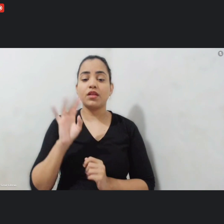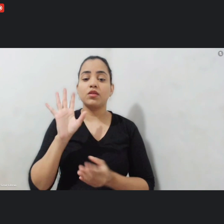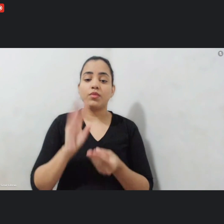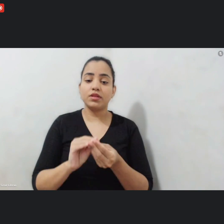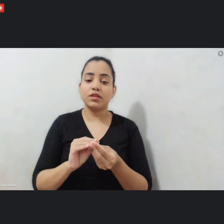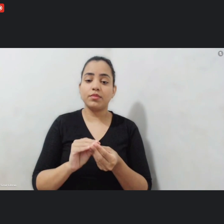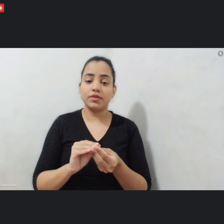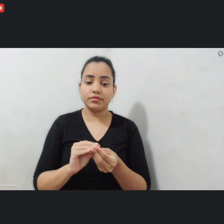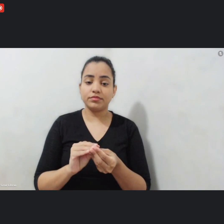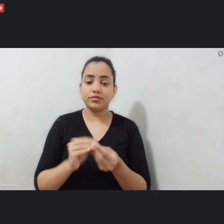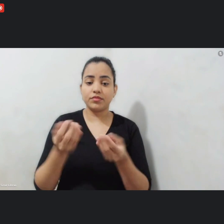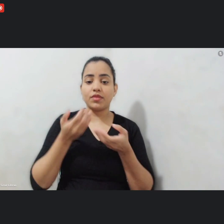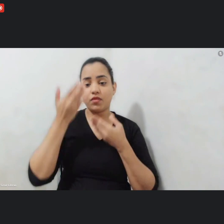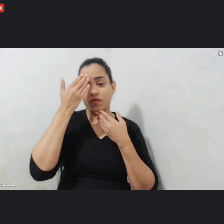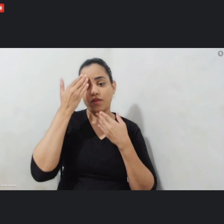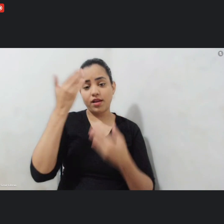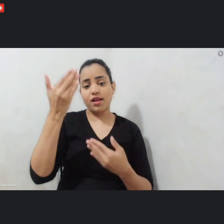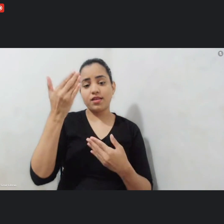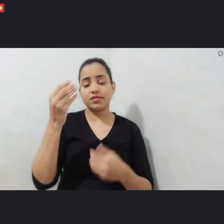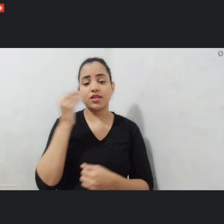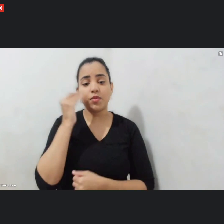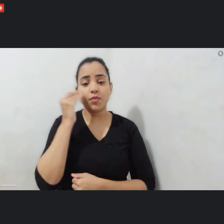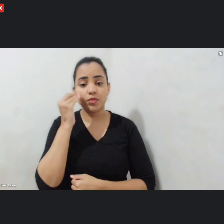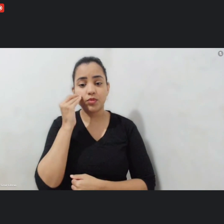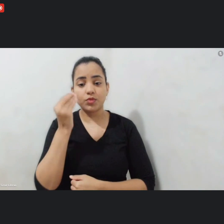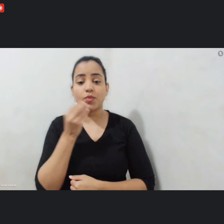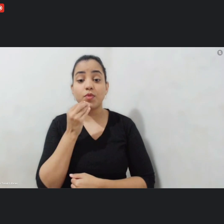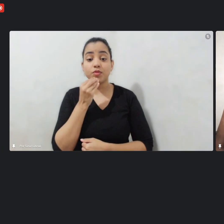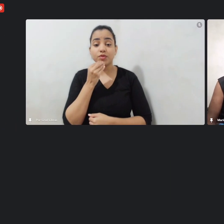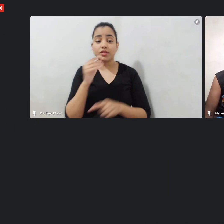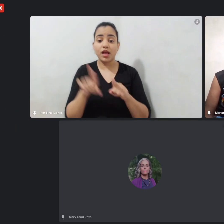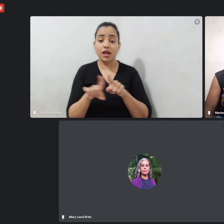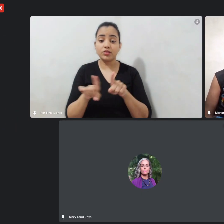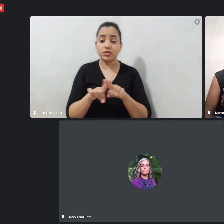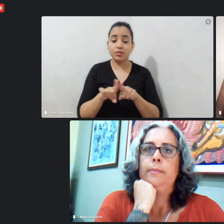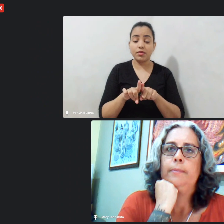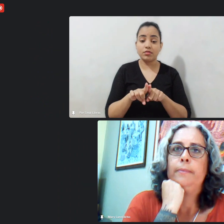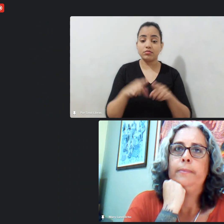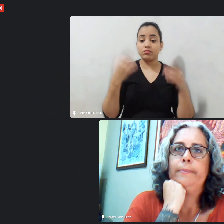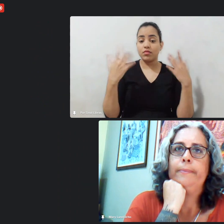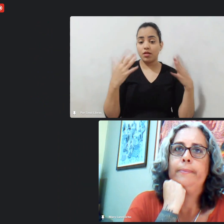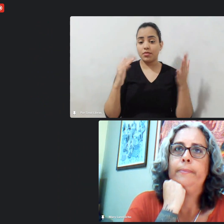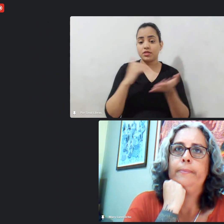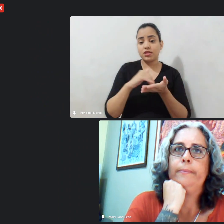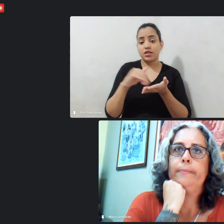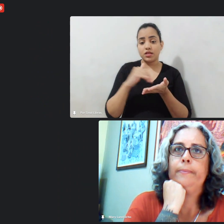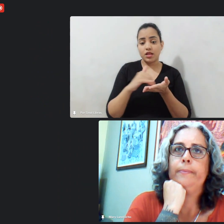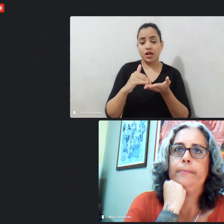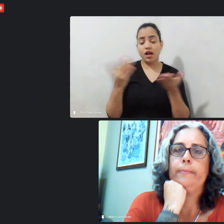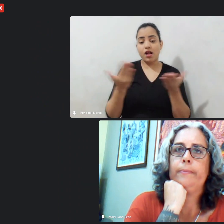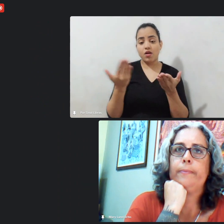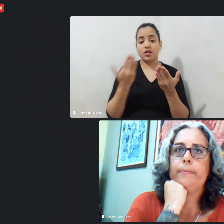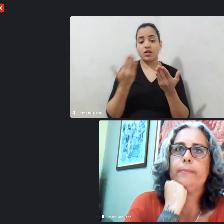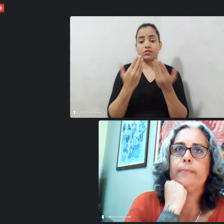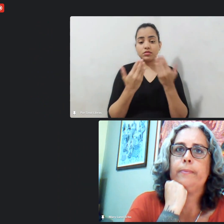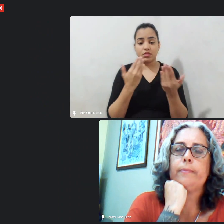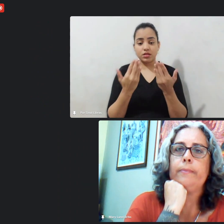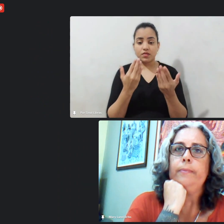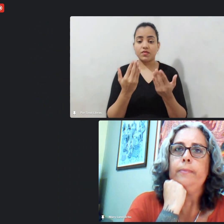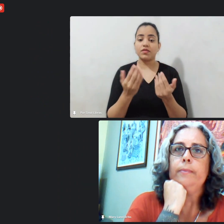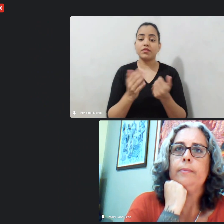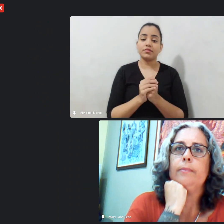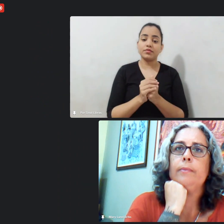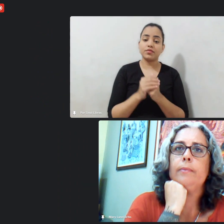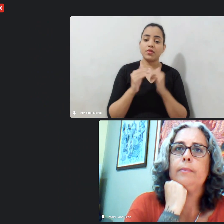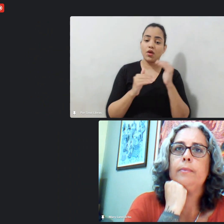oportunidade parabenizar a secretária por essa iniciativa por esse diálogo de construção coletiva e